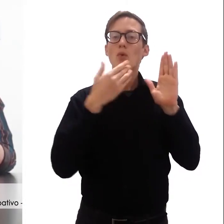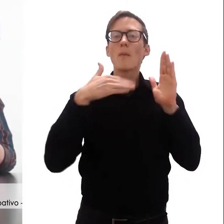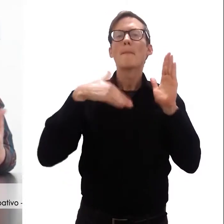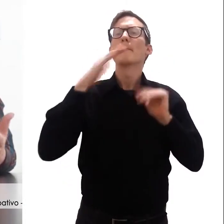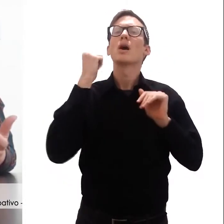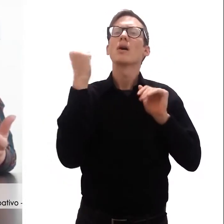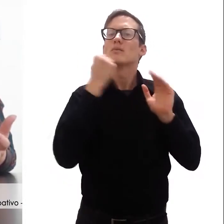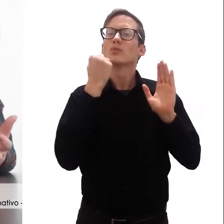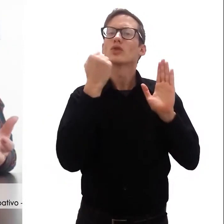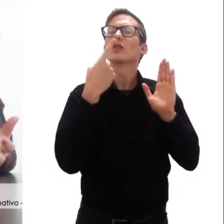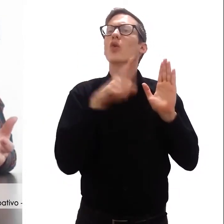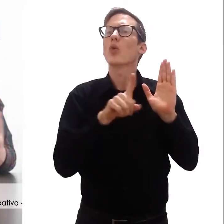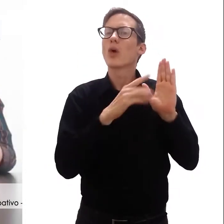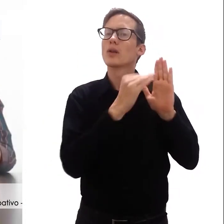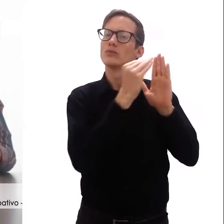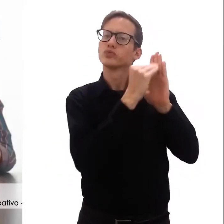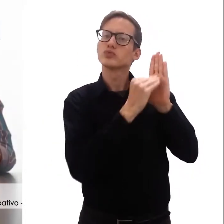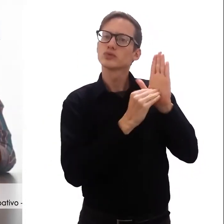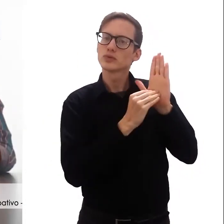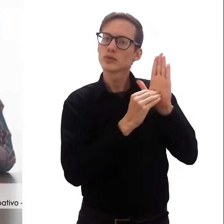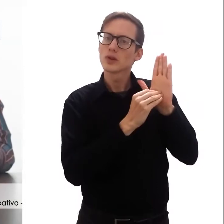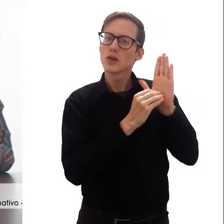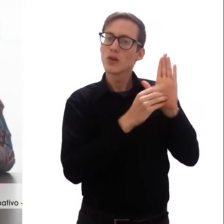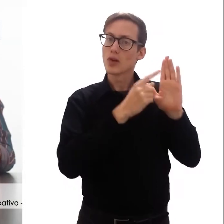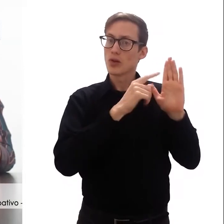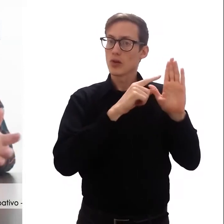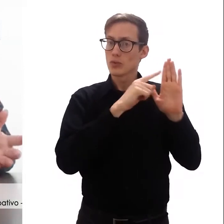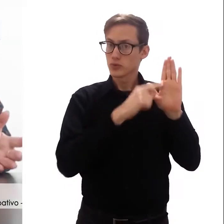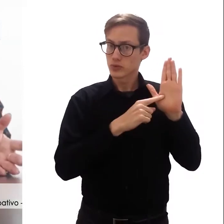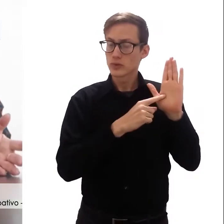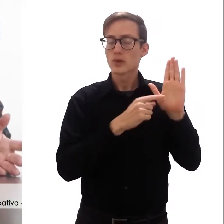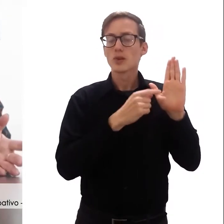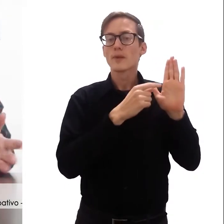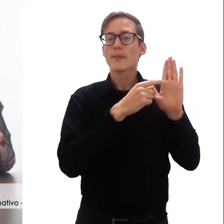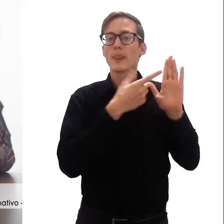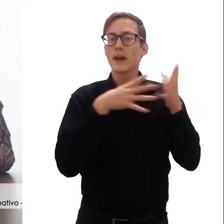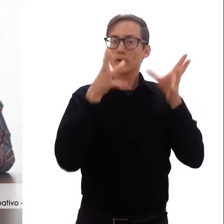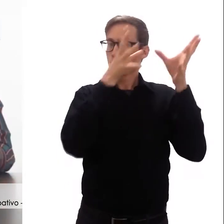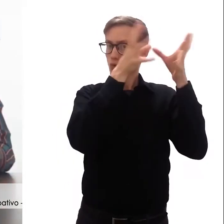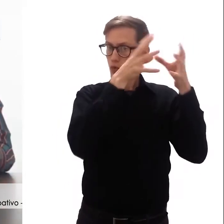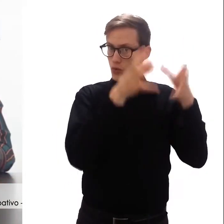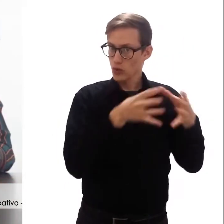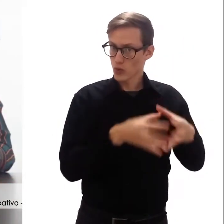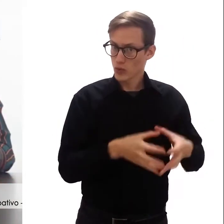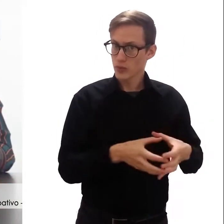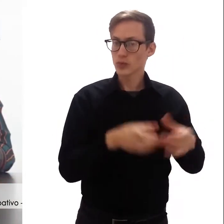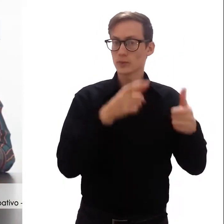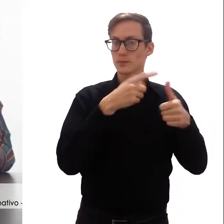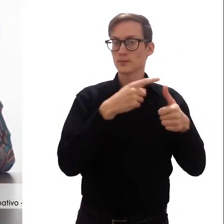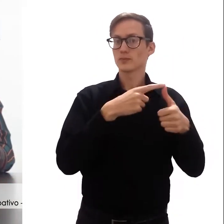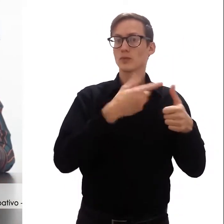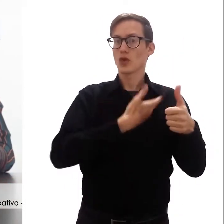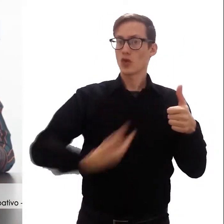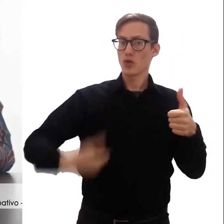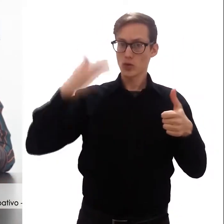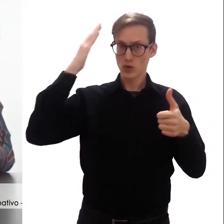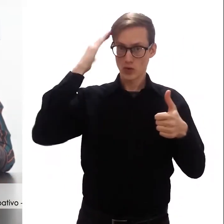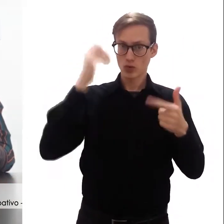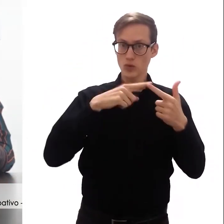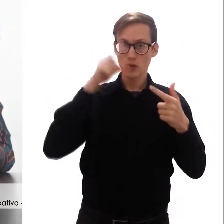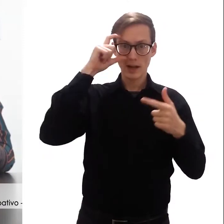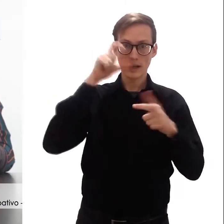los ejes estratégicos que se presentan dividido en dimensiones, gobierno y cultura,